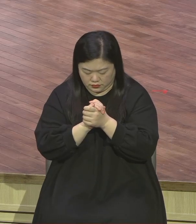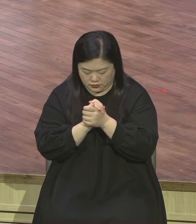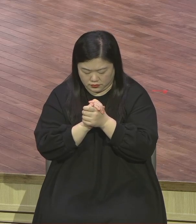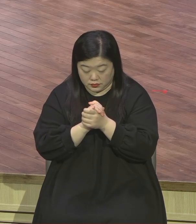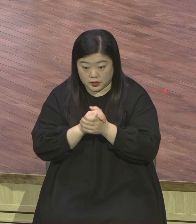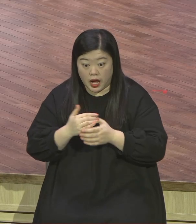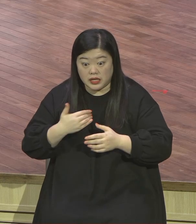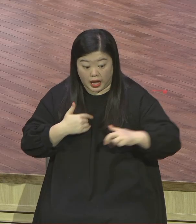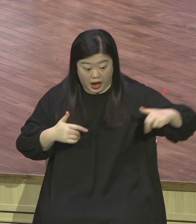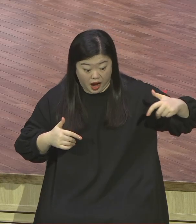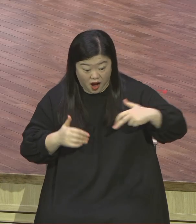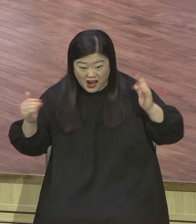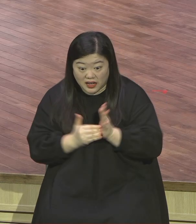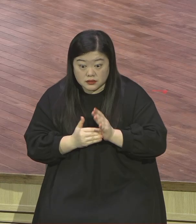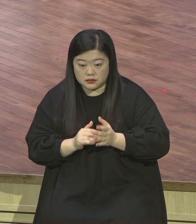앞에 앉아 계속 기도하고 있어요.